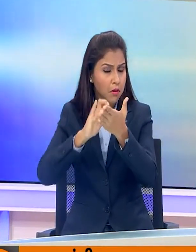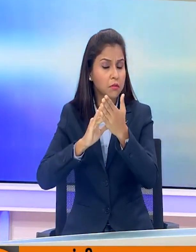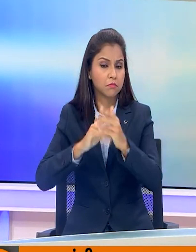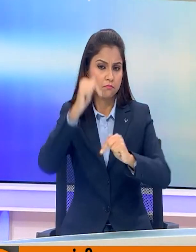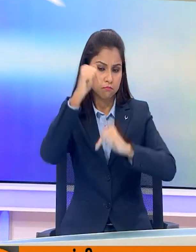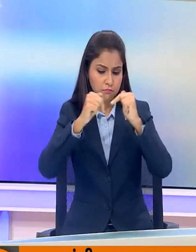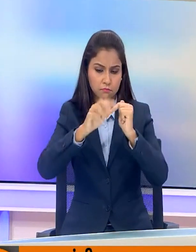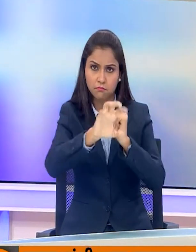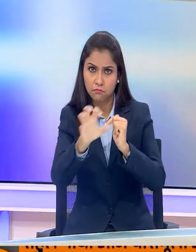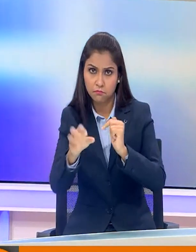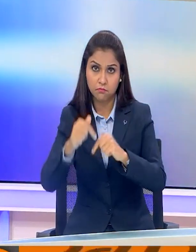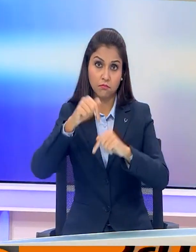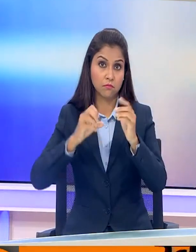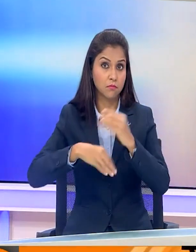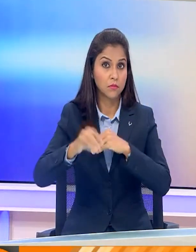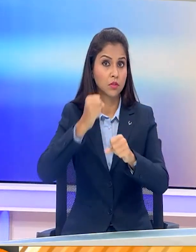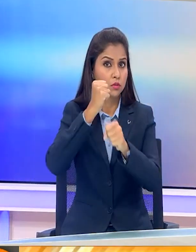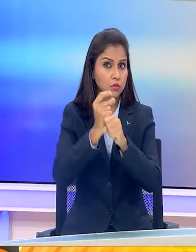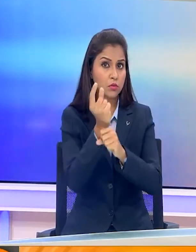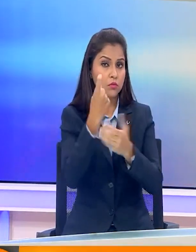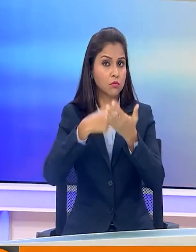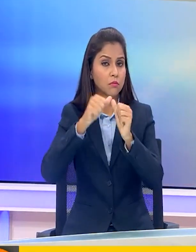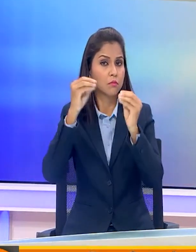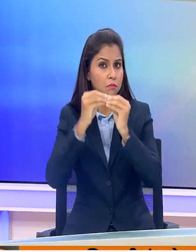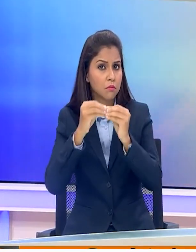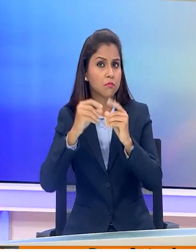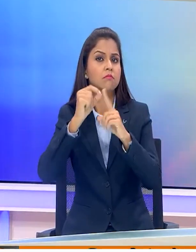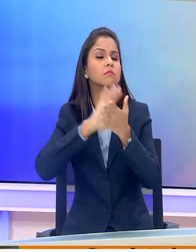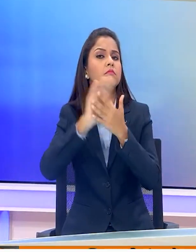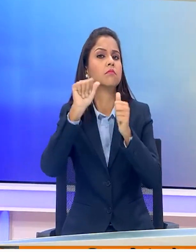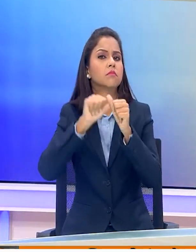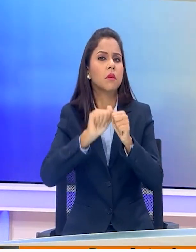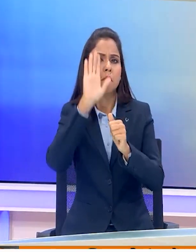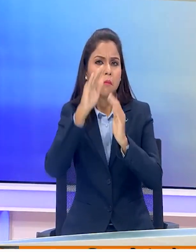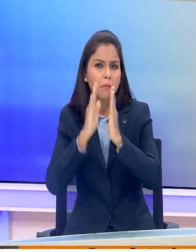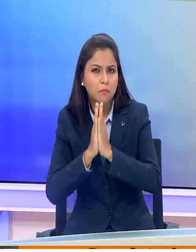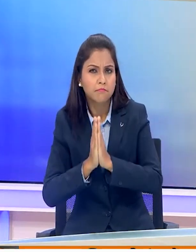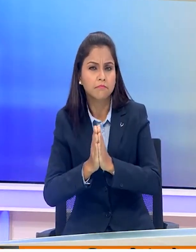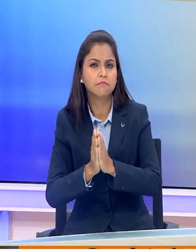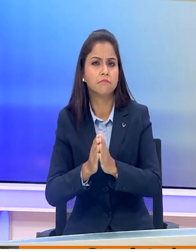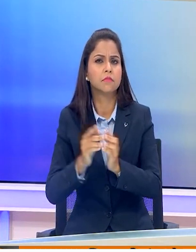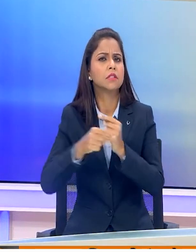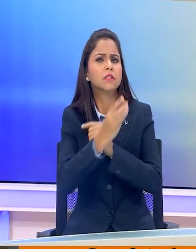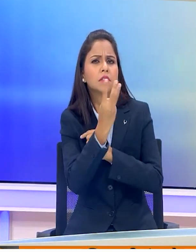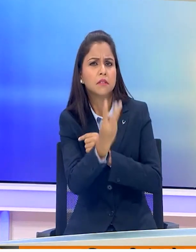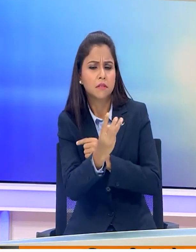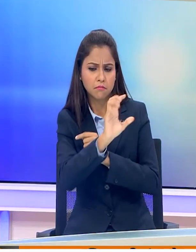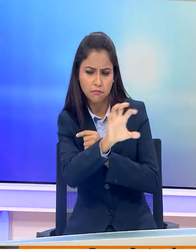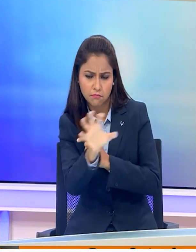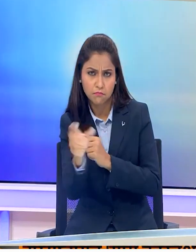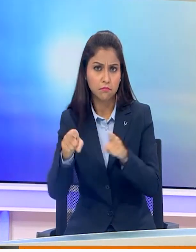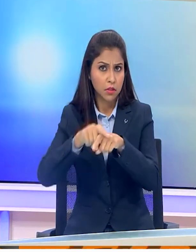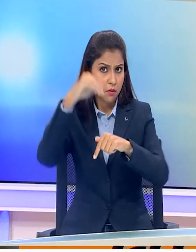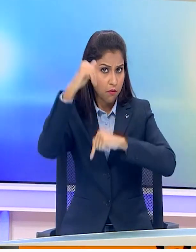डाले जाएंगे गुलाबगर रियासी और श्री मातावैश्रों देवी सहित तीन विधान सबक